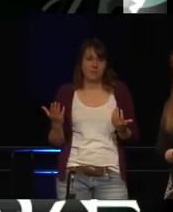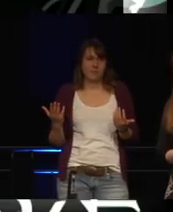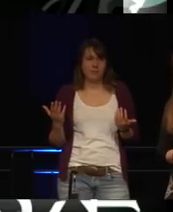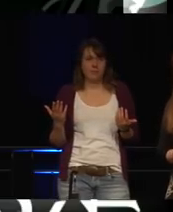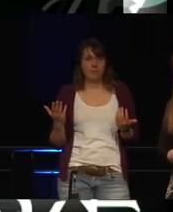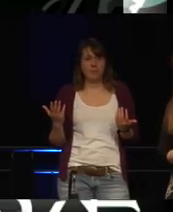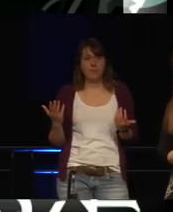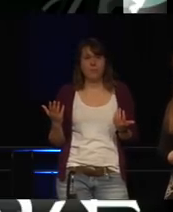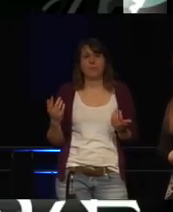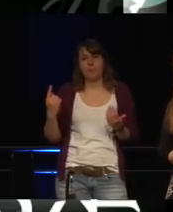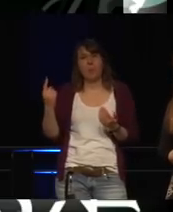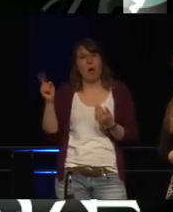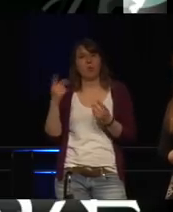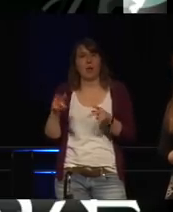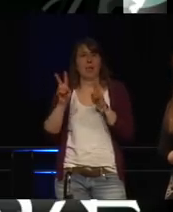einen Kodex.